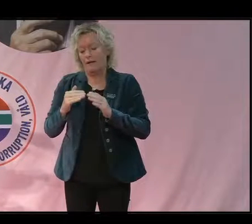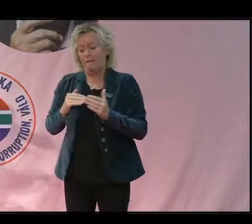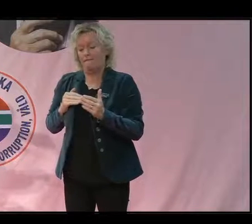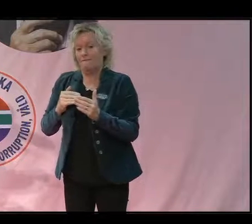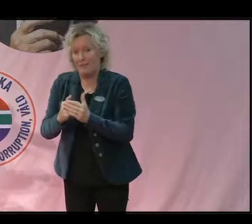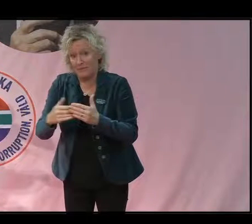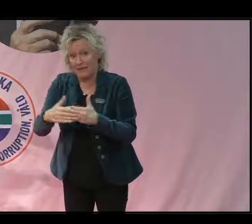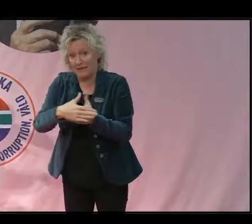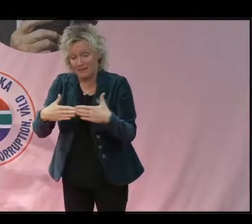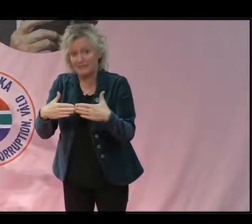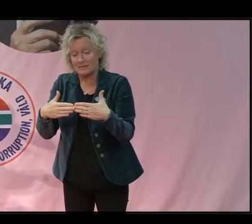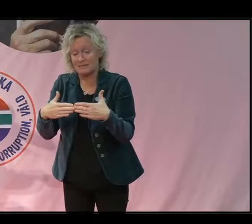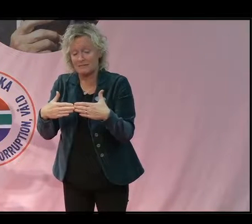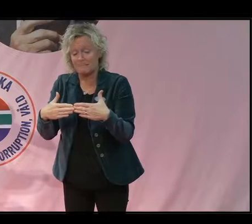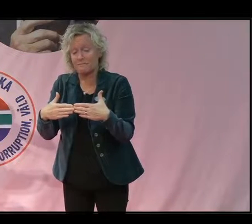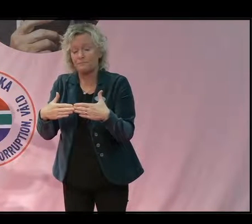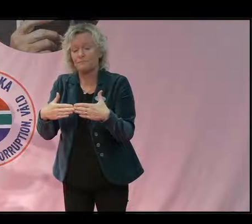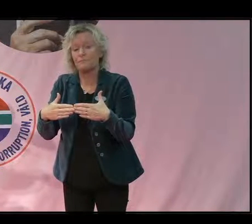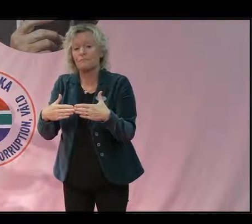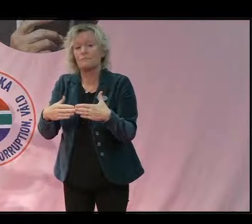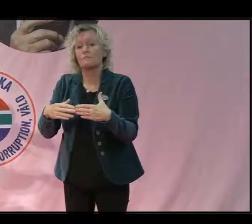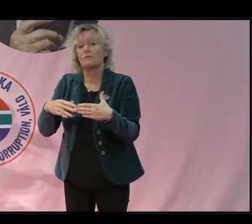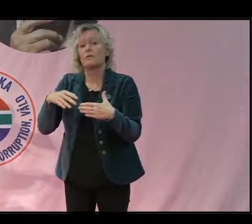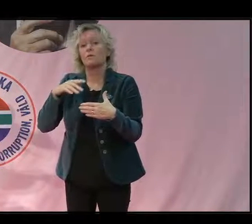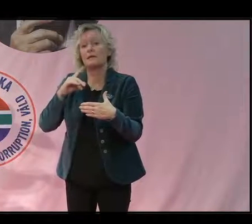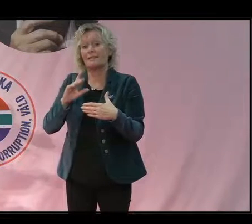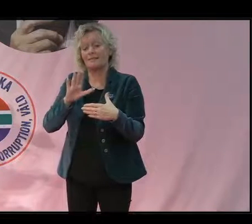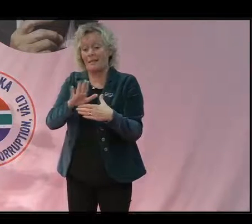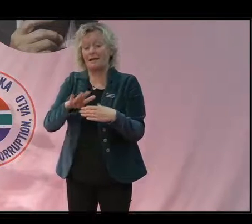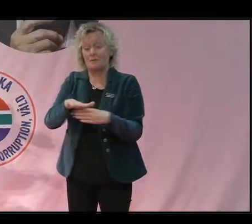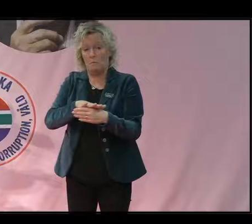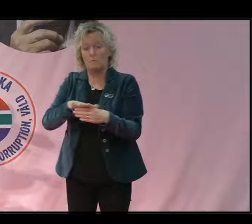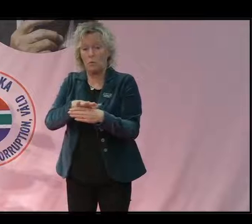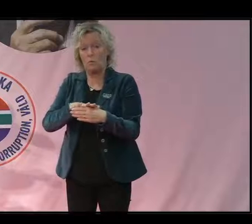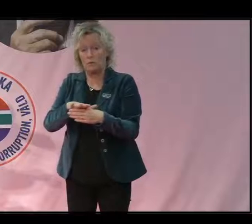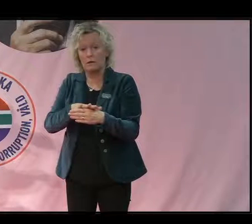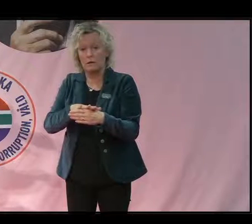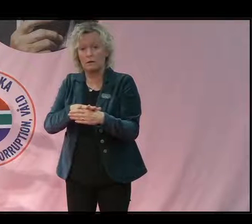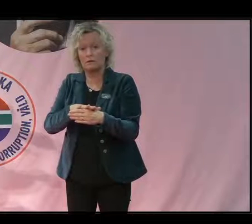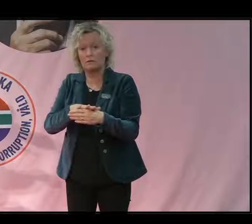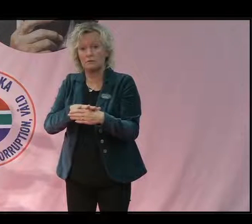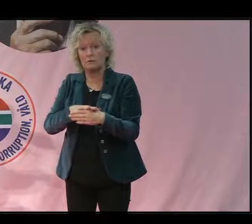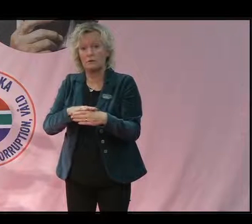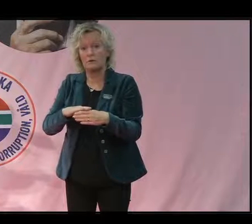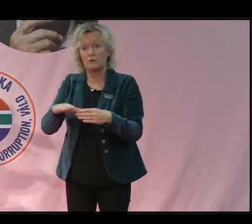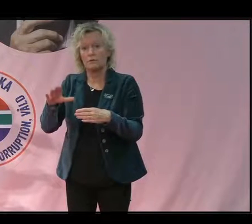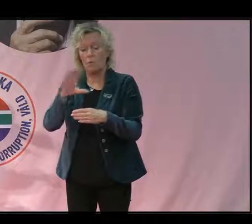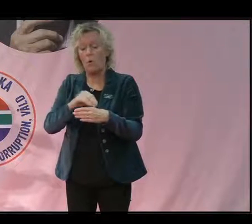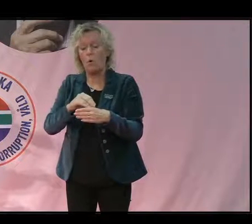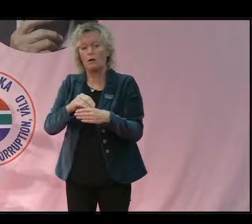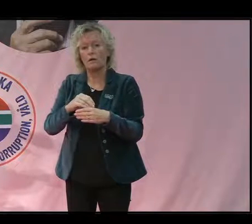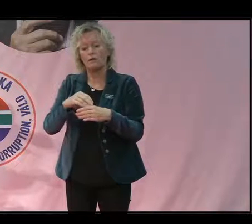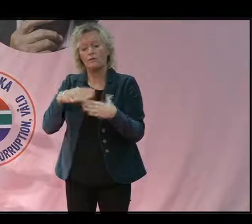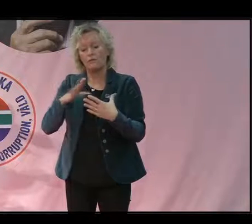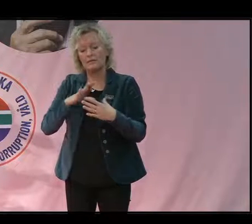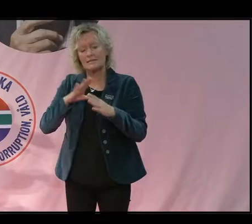allting precis till gränsen. Och på deras områden så fortsätter skogen att vara. För den är så